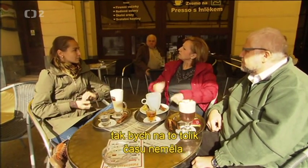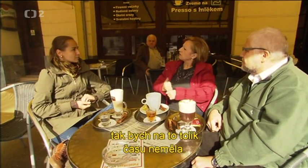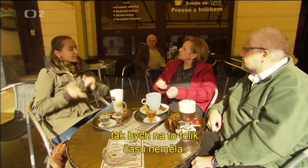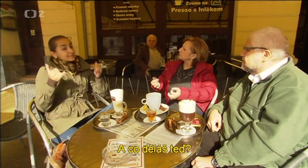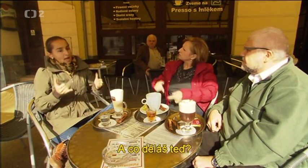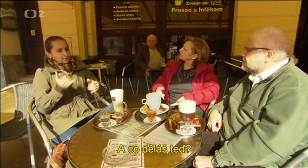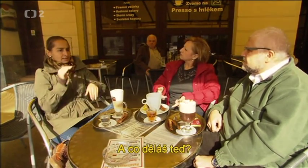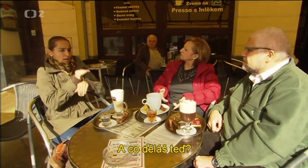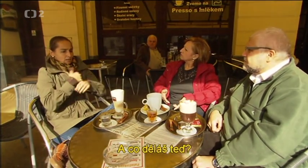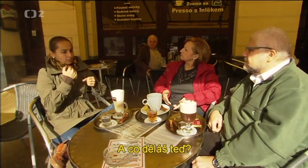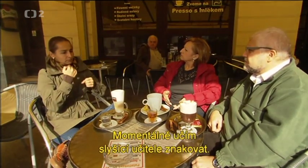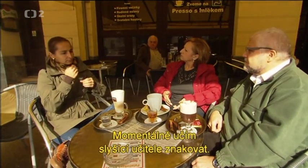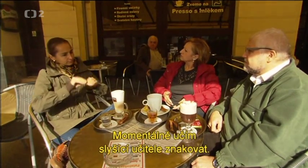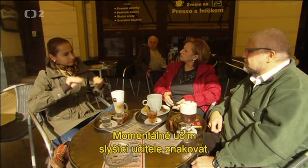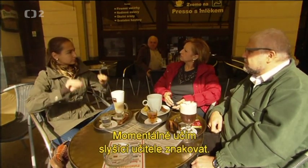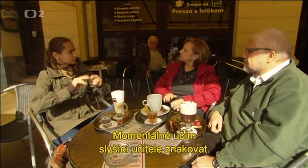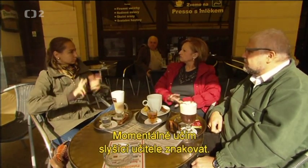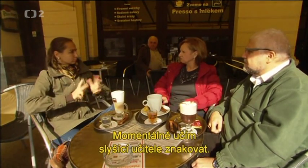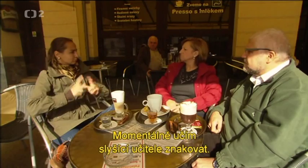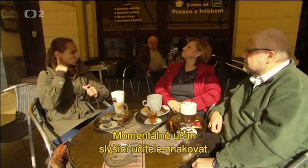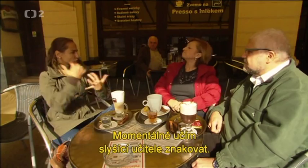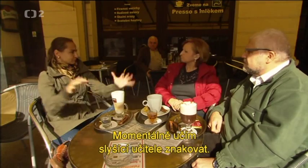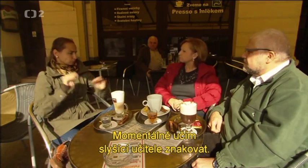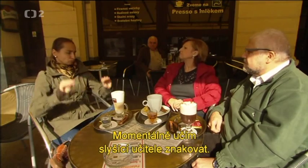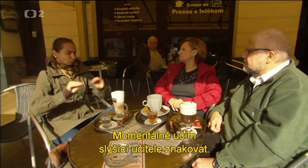A co děláš teď? Momentálně učím slyšící učitele znakovat.